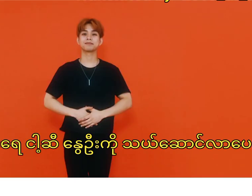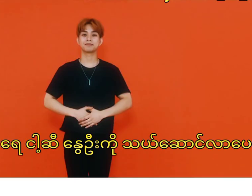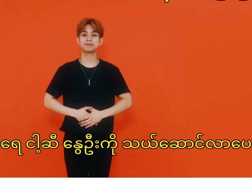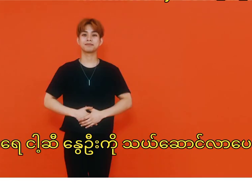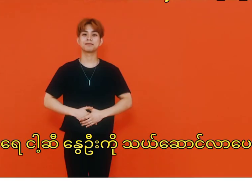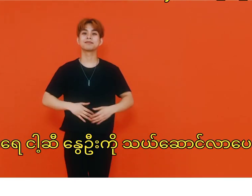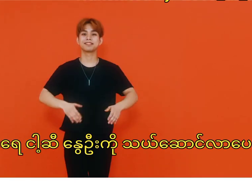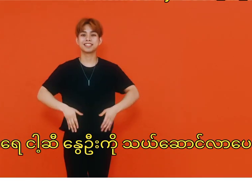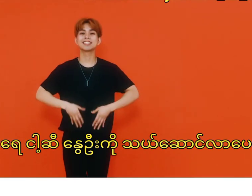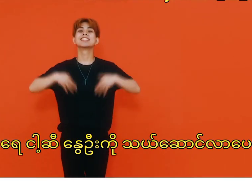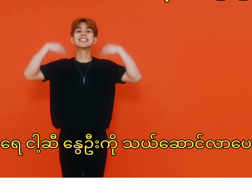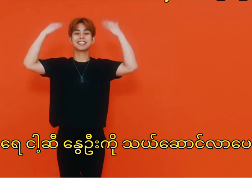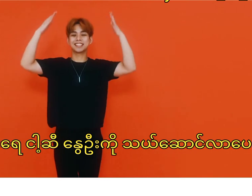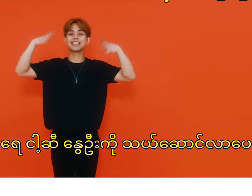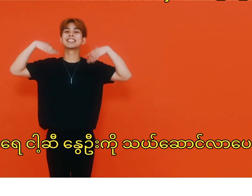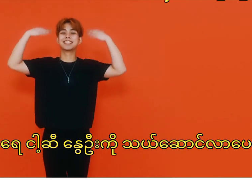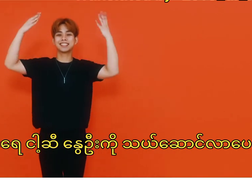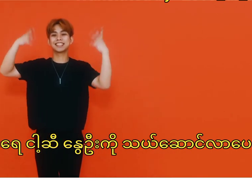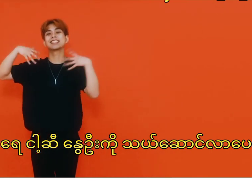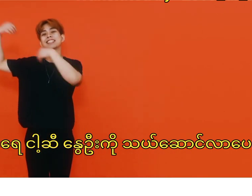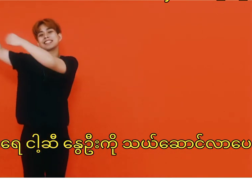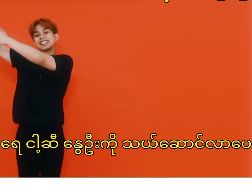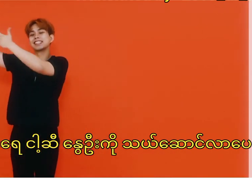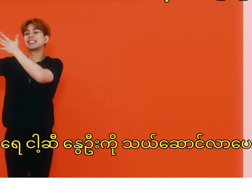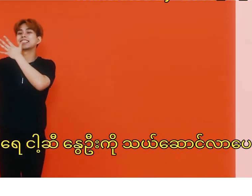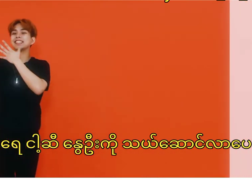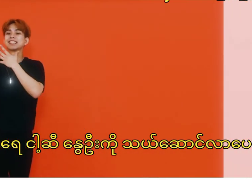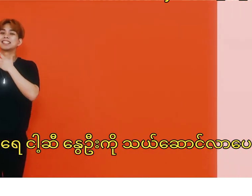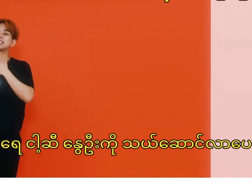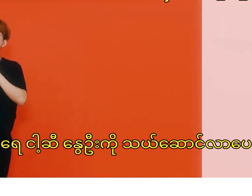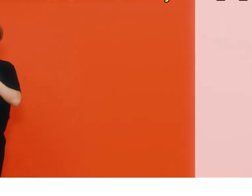바람아 내게 봄을 데려와줘